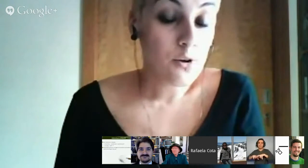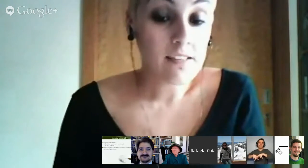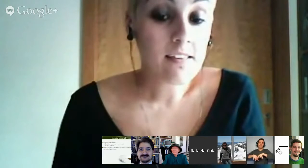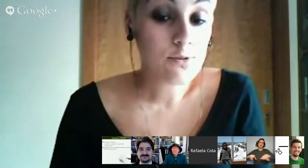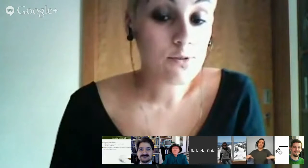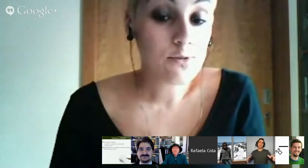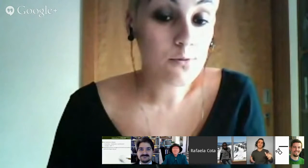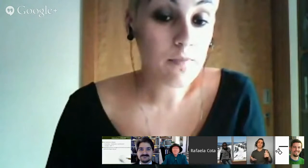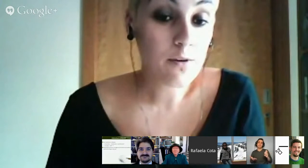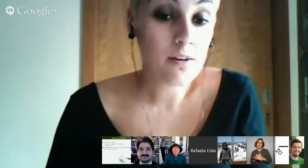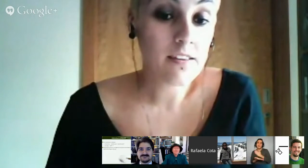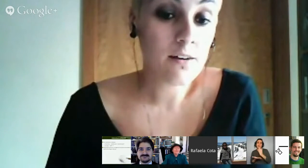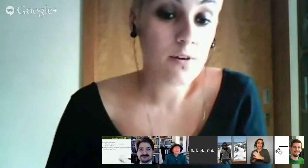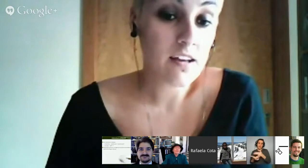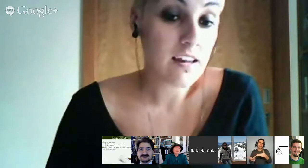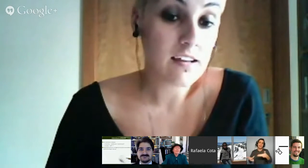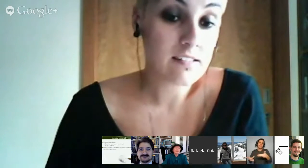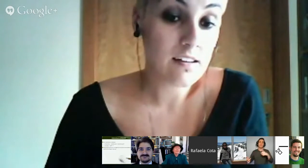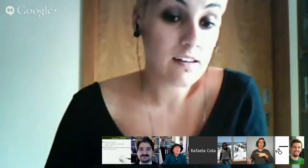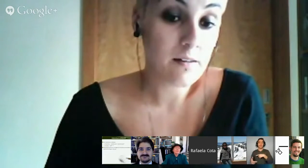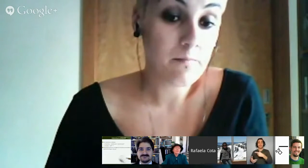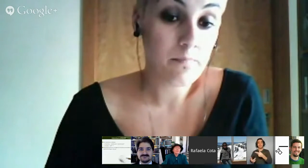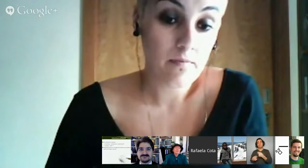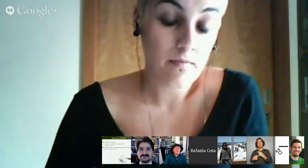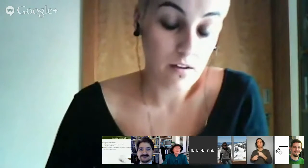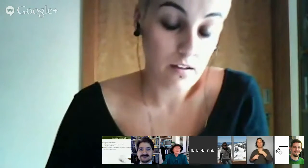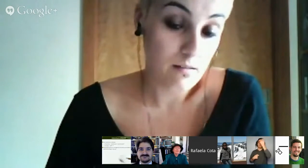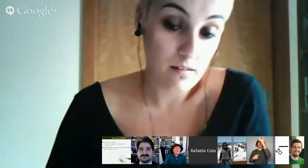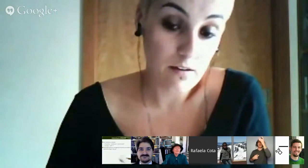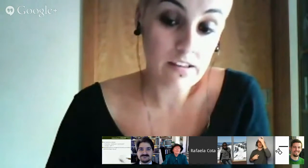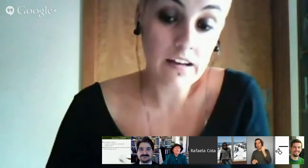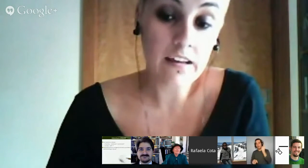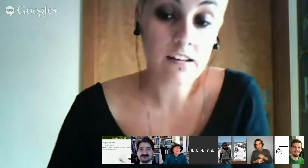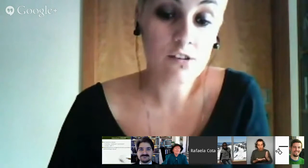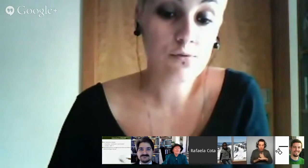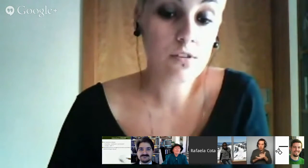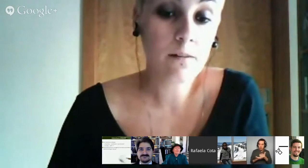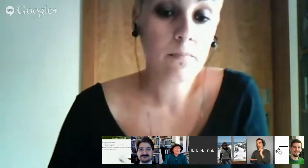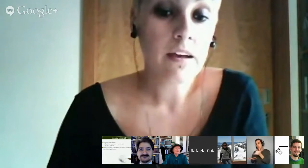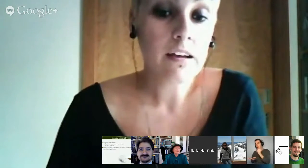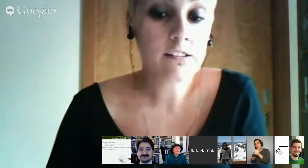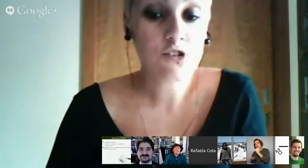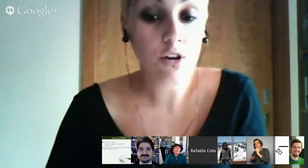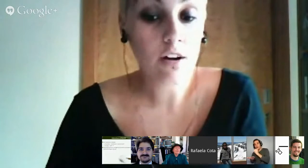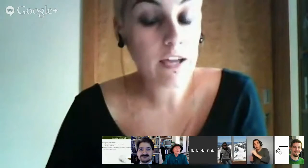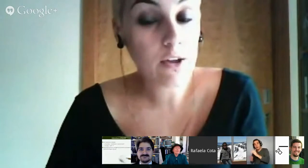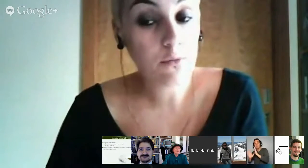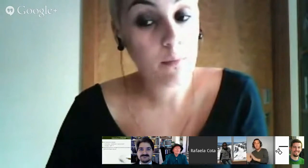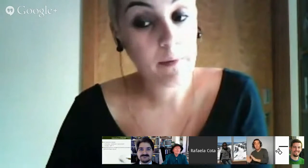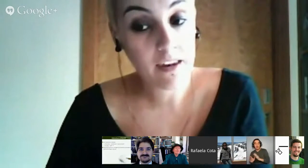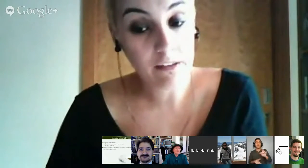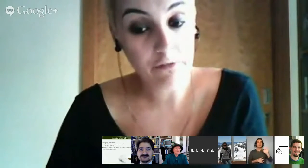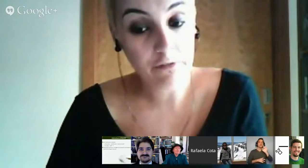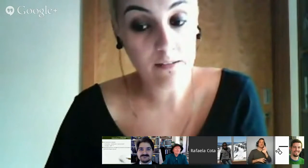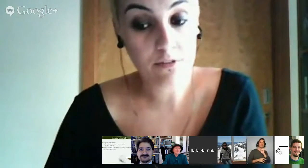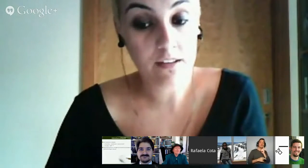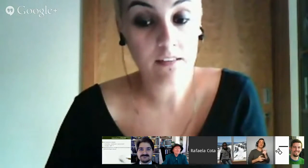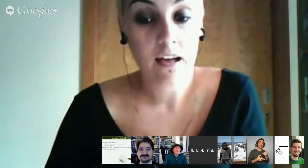No entanto, quando a criança é surda, existe logo aí uma pequena diferença. Portanto,